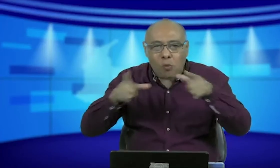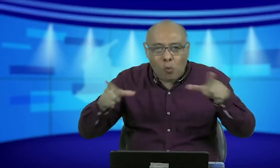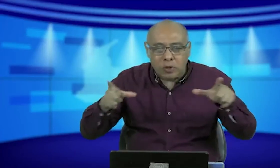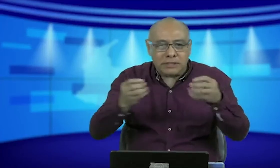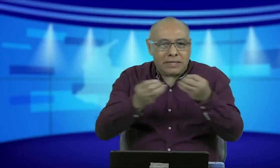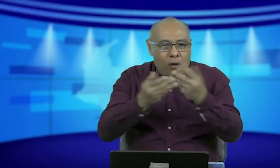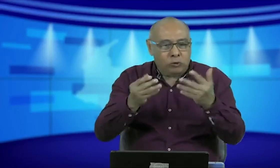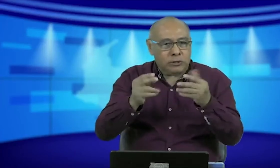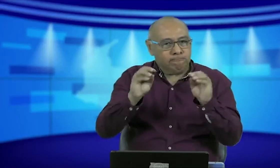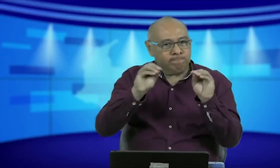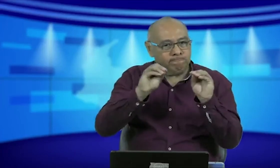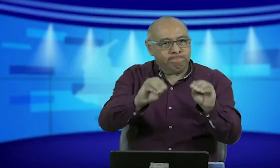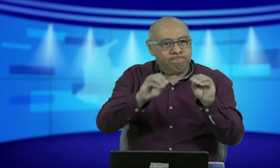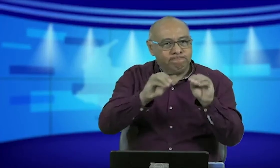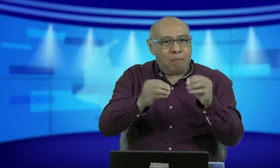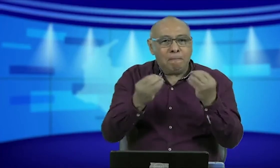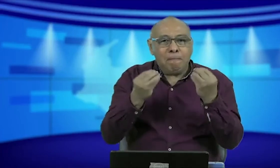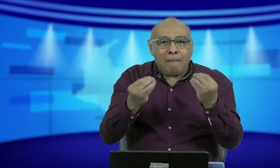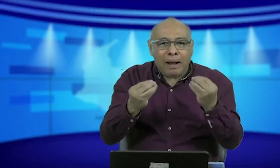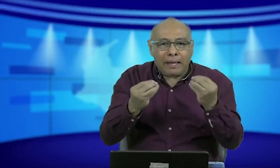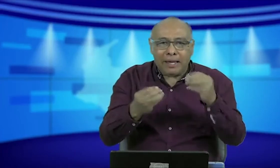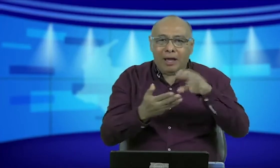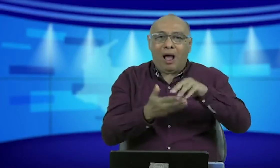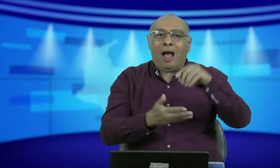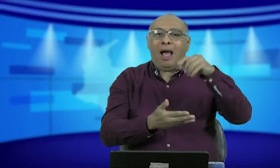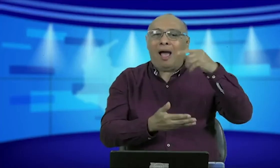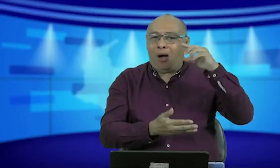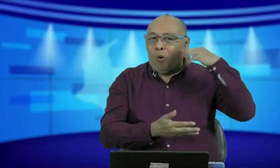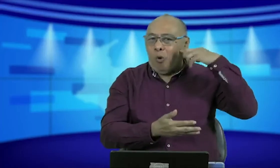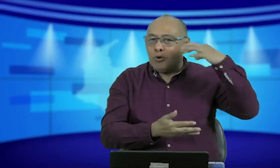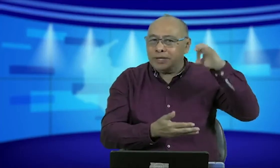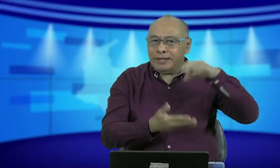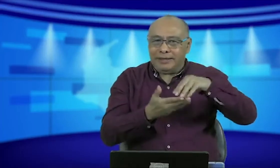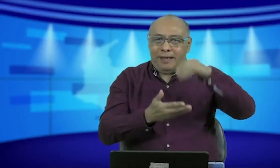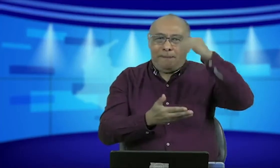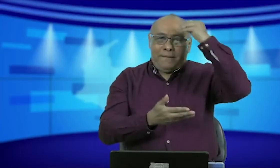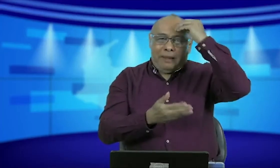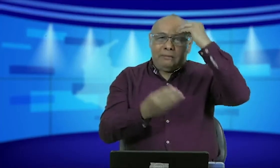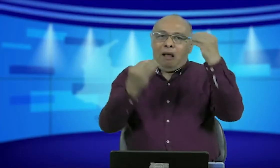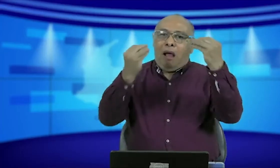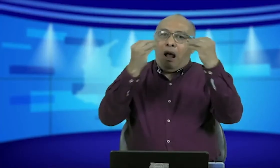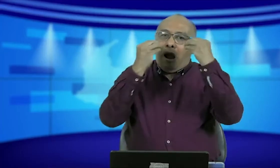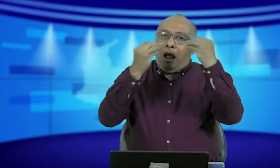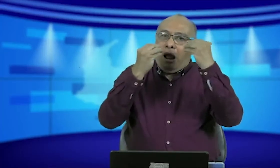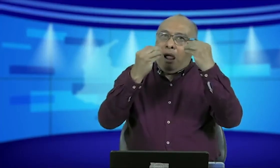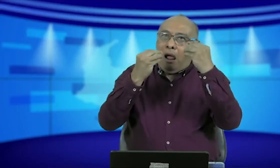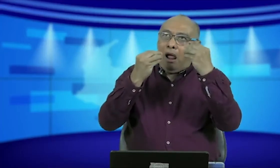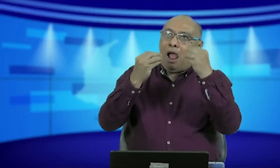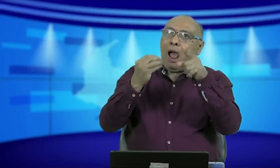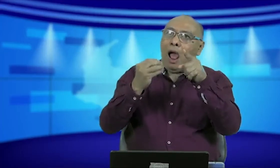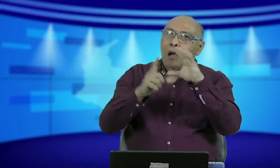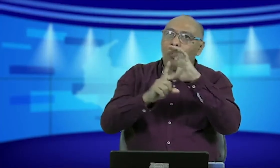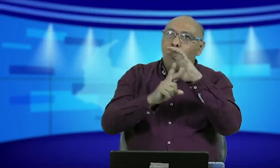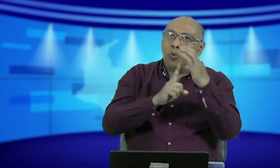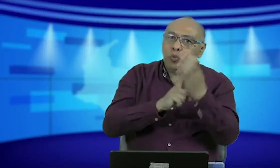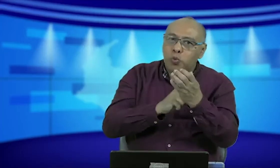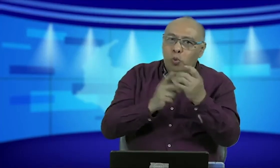teoría que esa teoría sobre la cultura y la lingüística esté allí en los cursos y que todas las personas